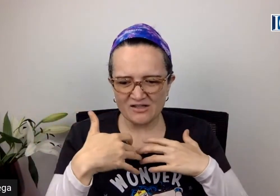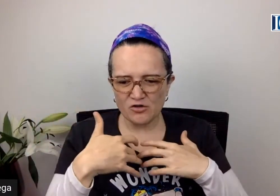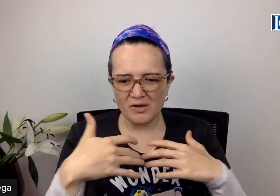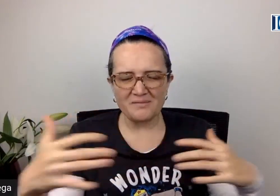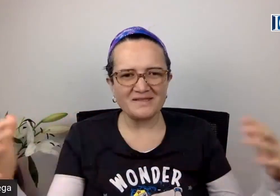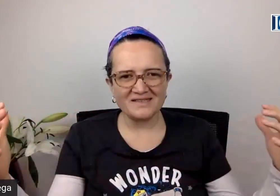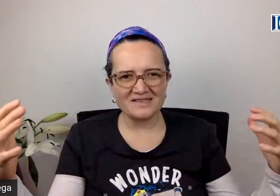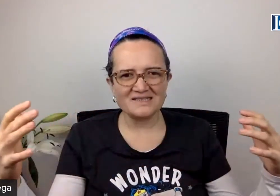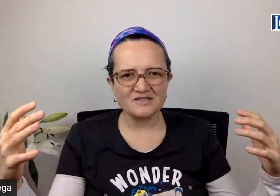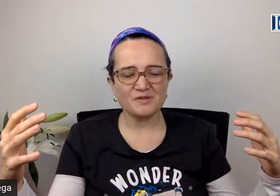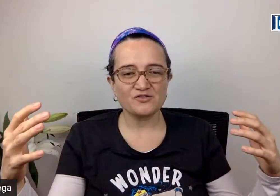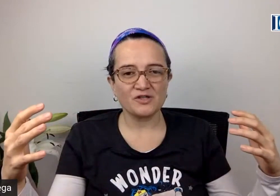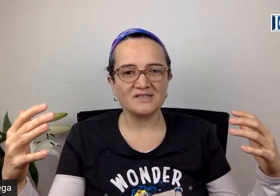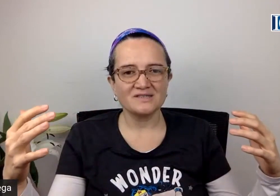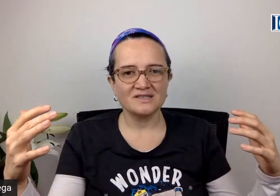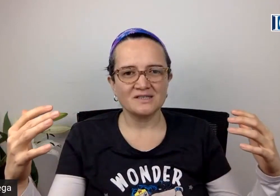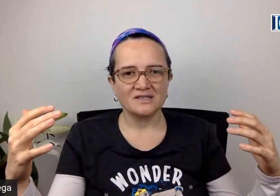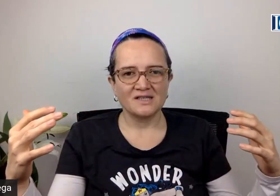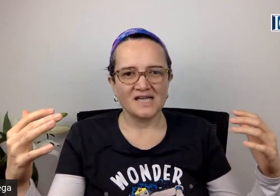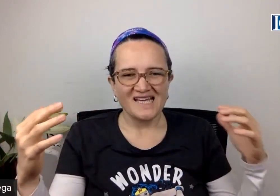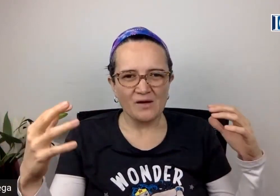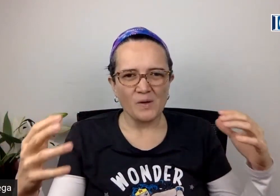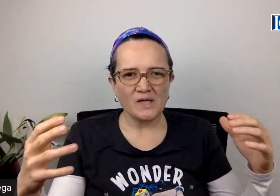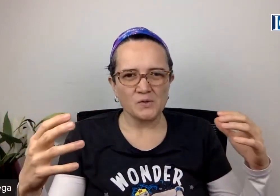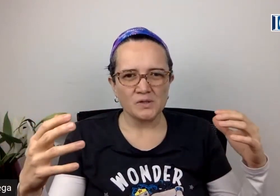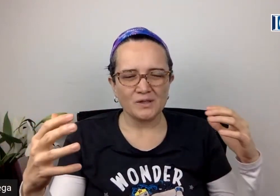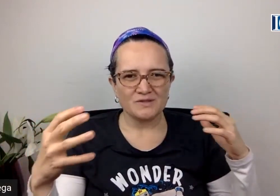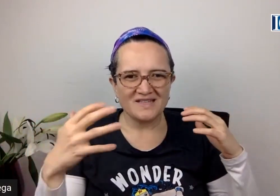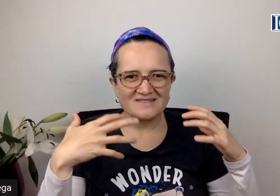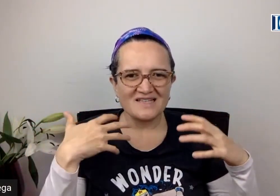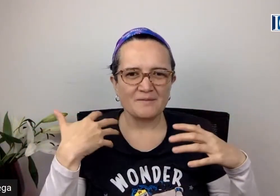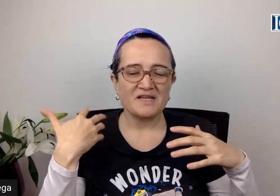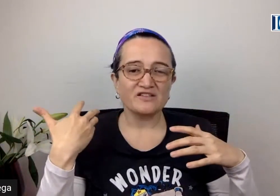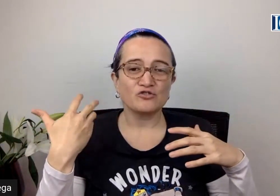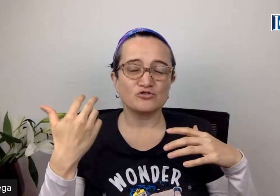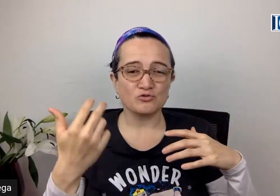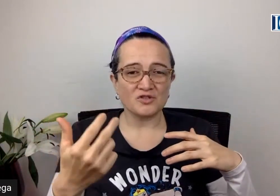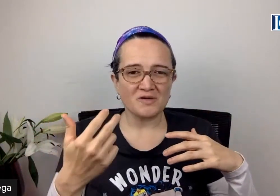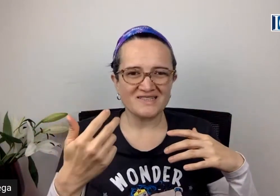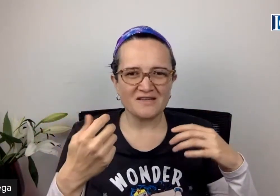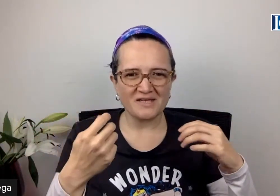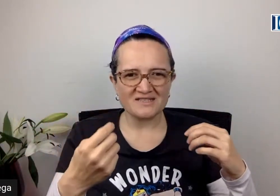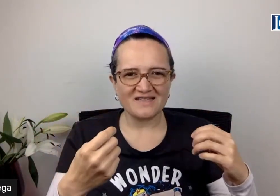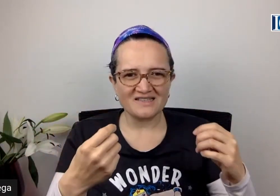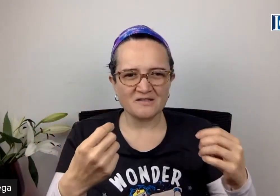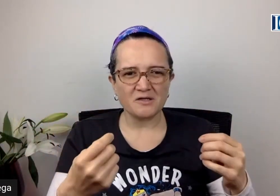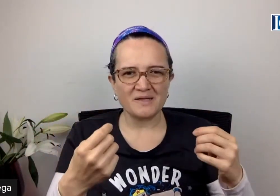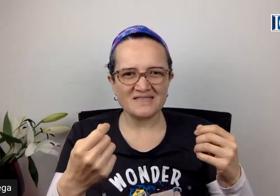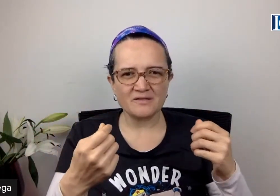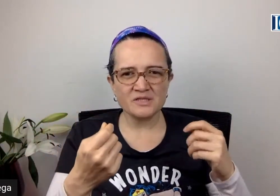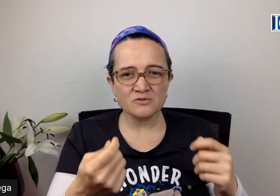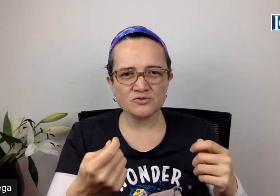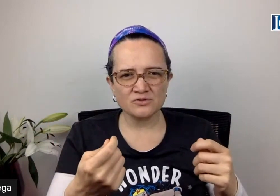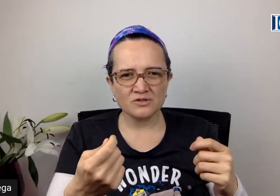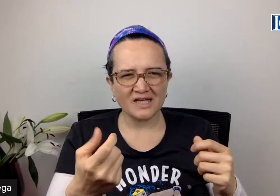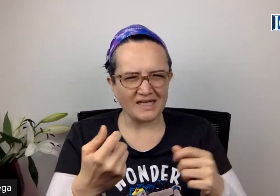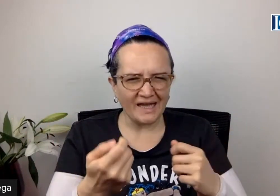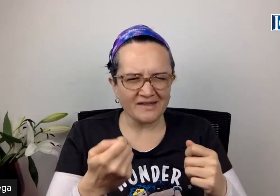globalmente a tantas personas. Qué bueno que nuestras dinámicas constructivas y de bienestar se vuelvan ese virus que nadie